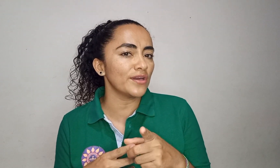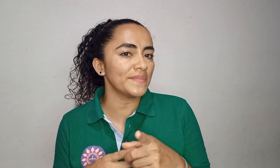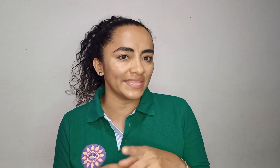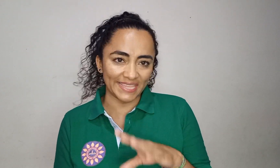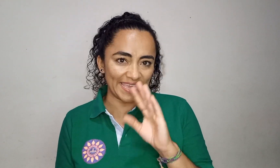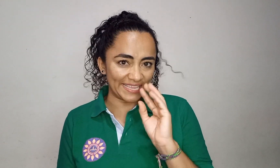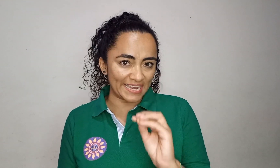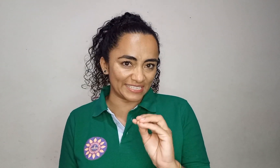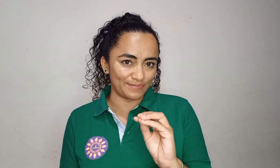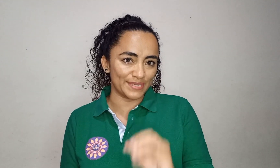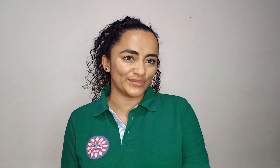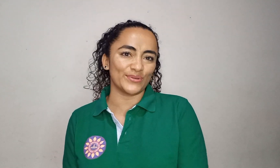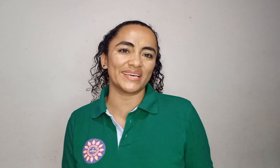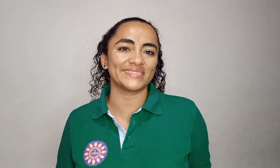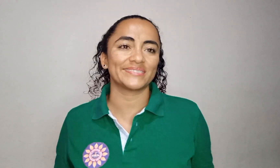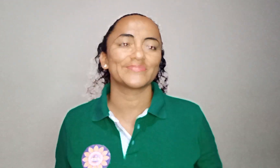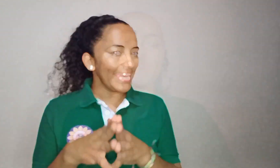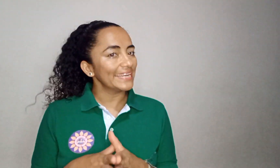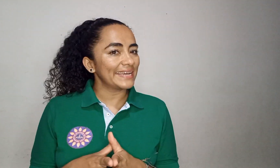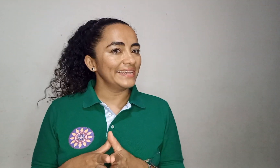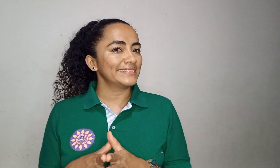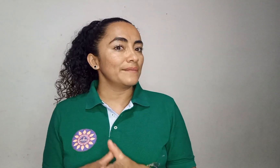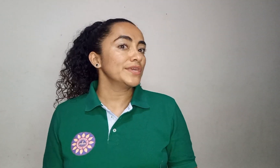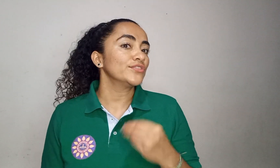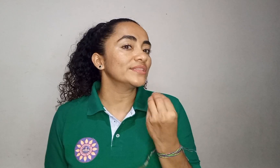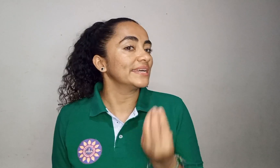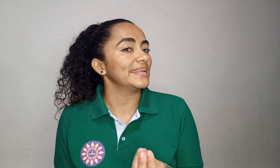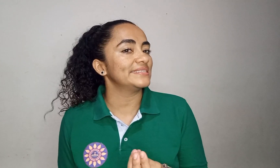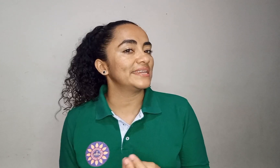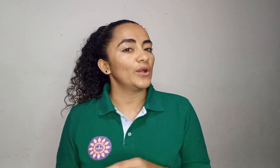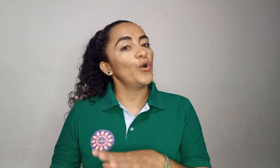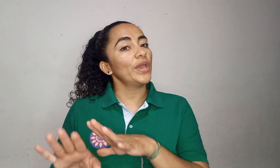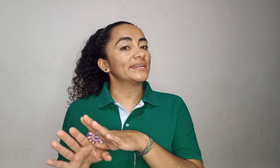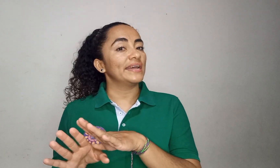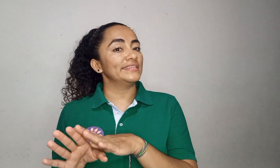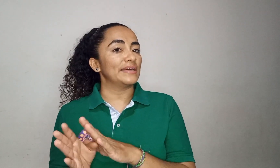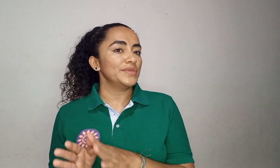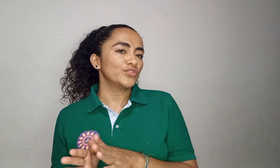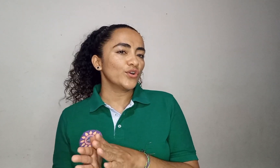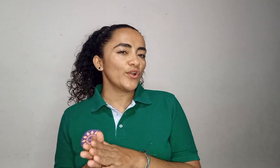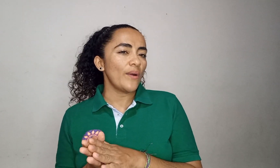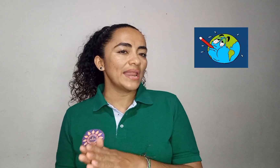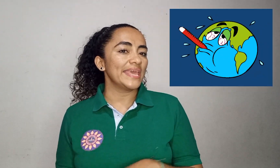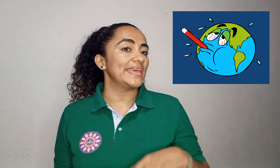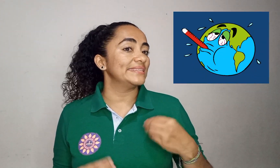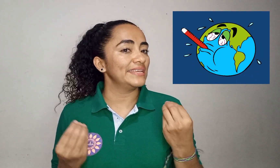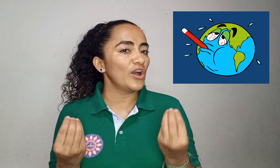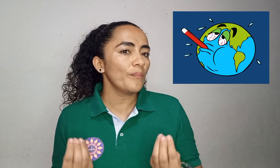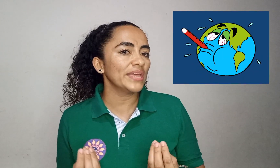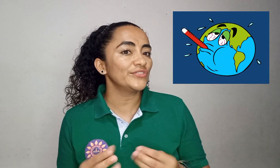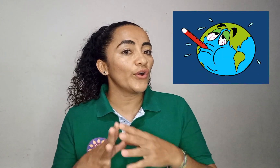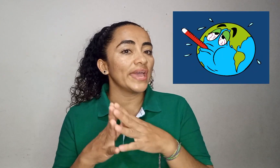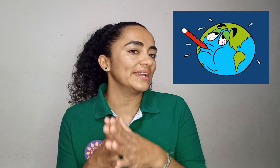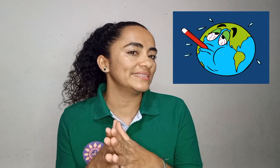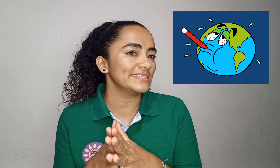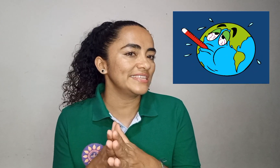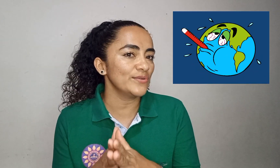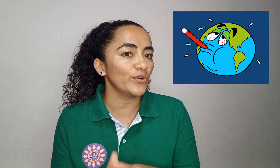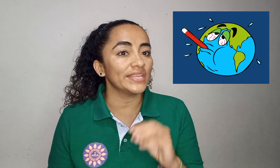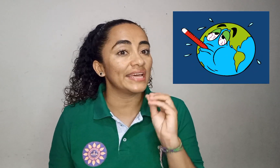ambiente y las personas. El calentamiento terrestre o el calentamiento global es el aumento excesivo de la